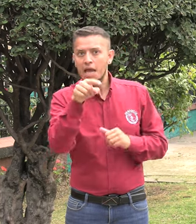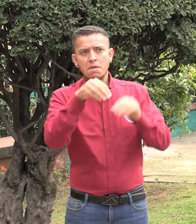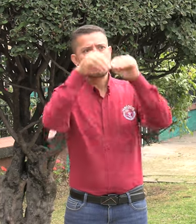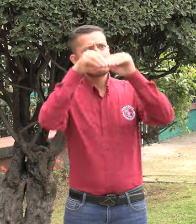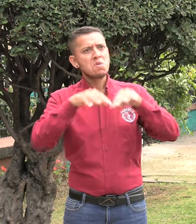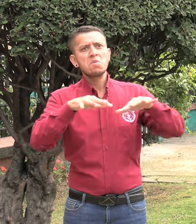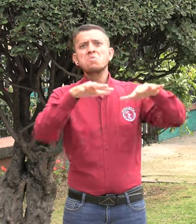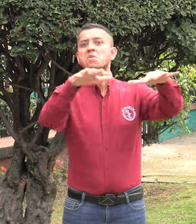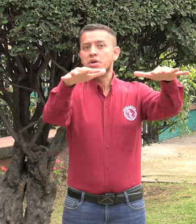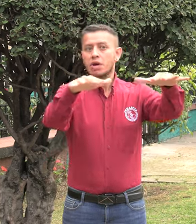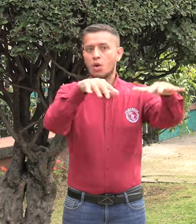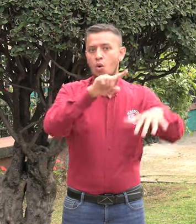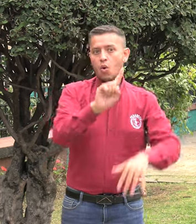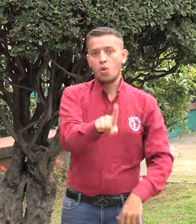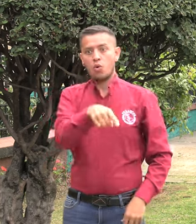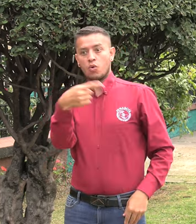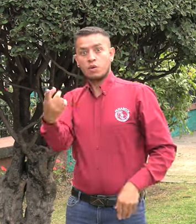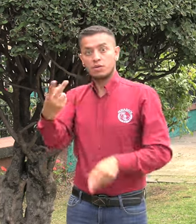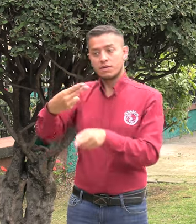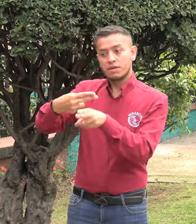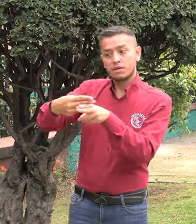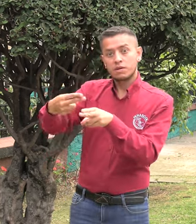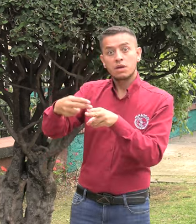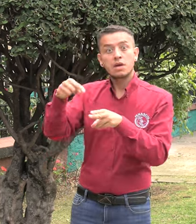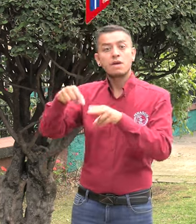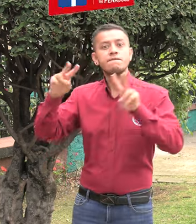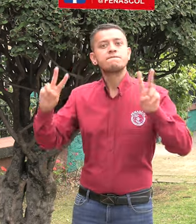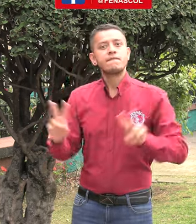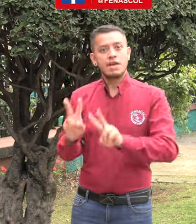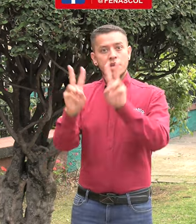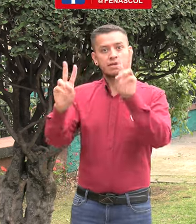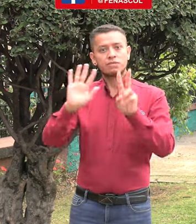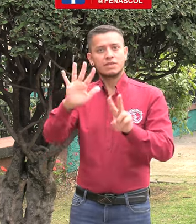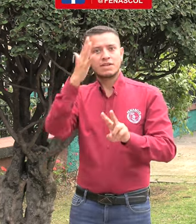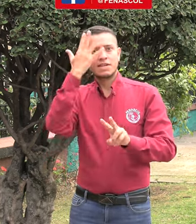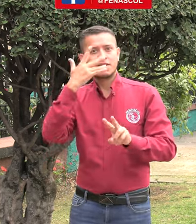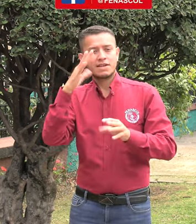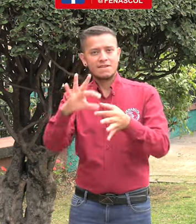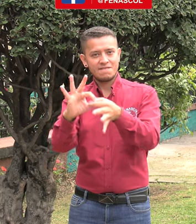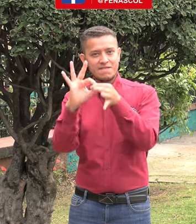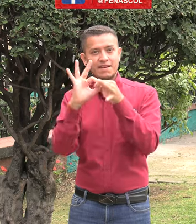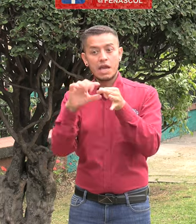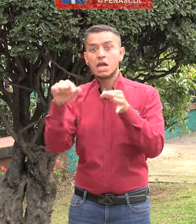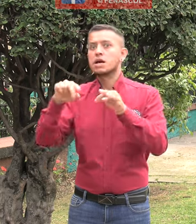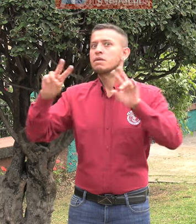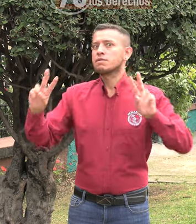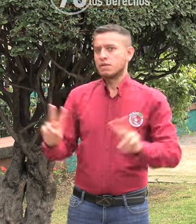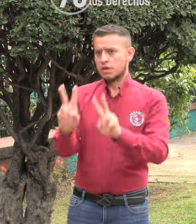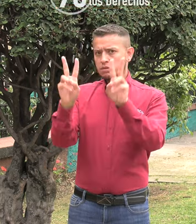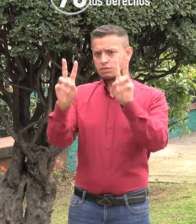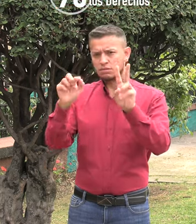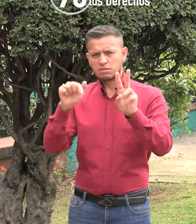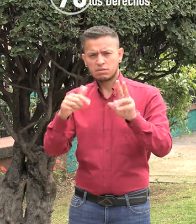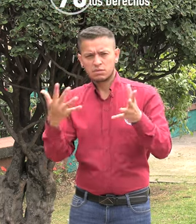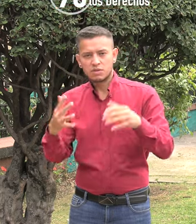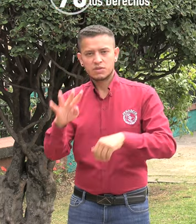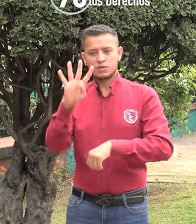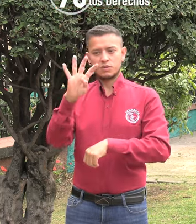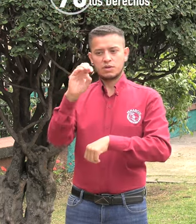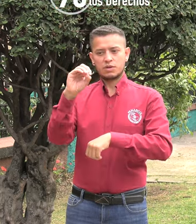Además de esta publicación, pronto tendremos por el Facebook de FENASCOL una emisión en vivo de los 90 minutos de los derechos.